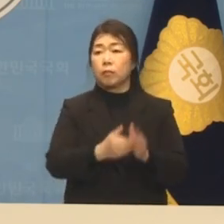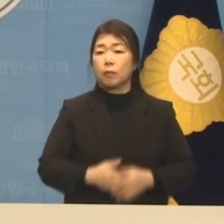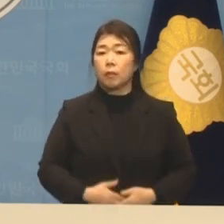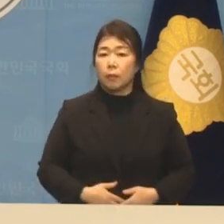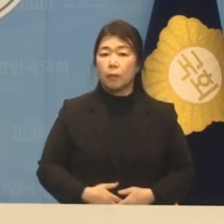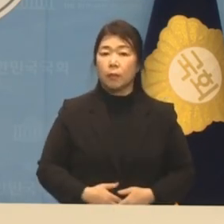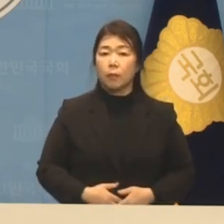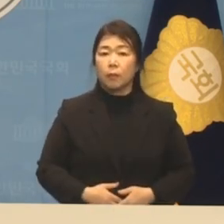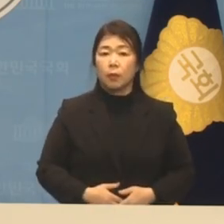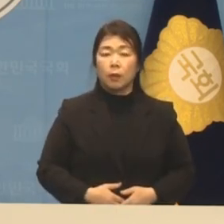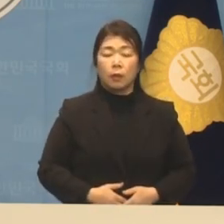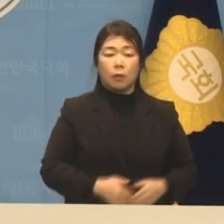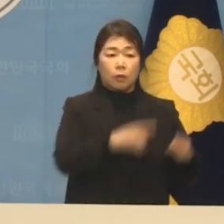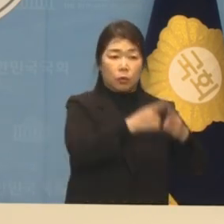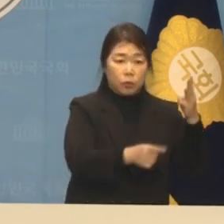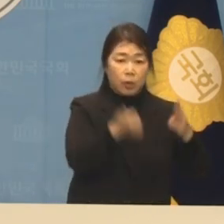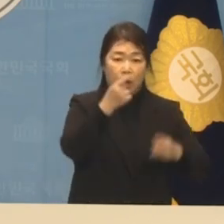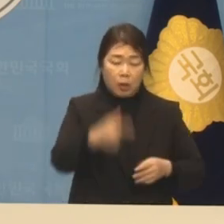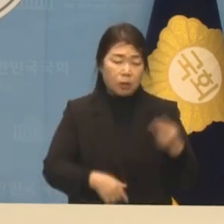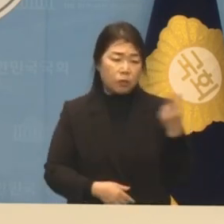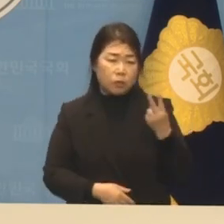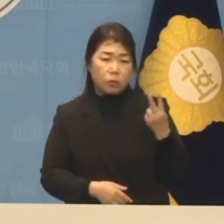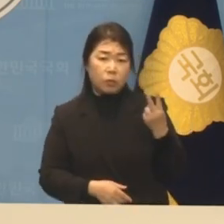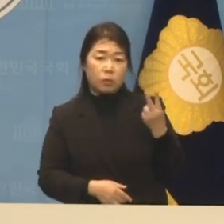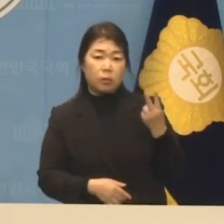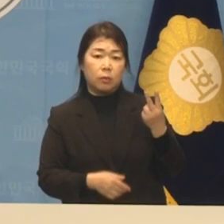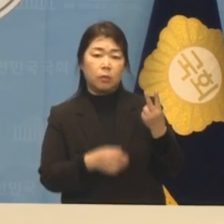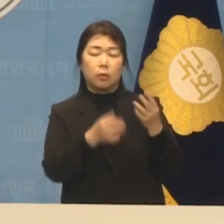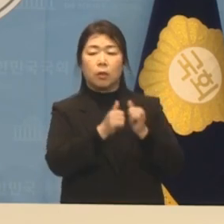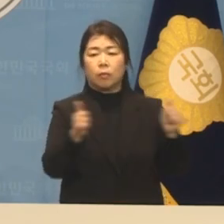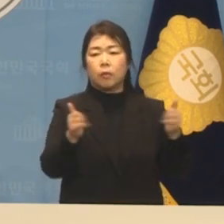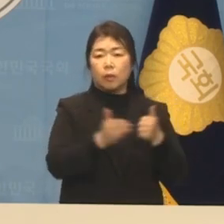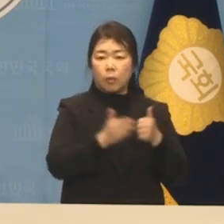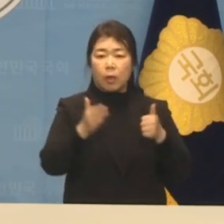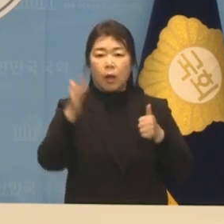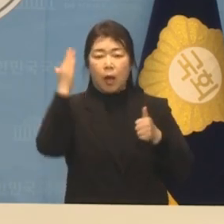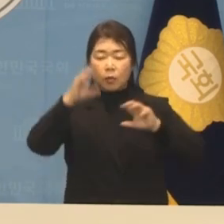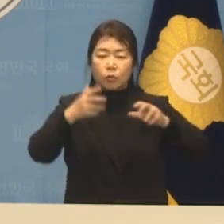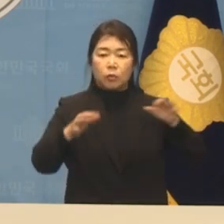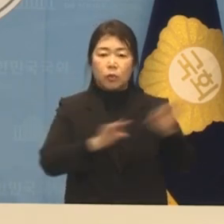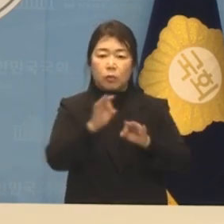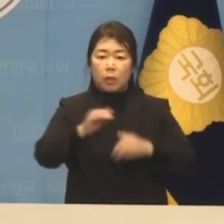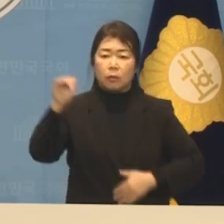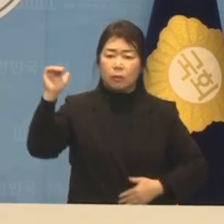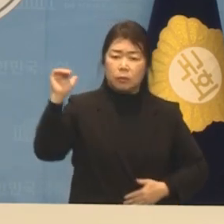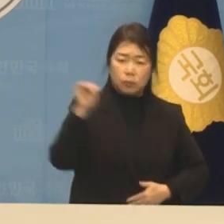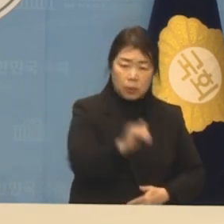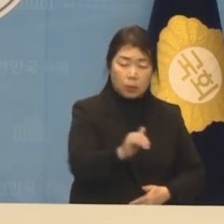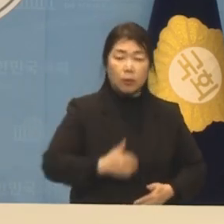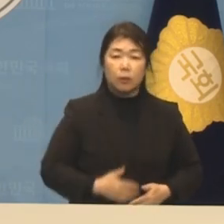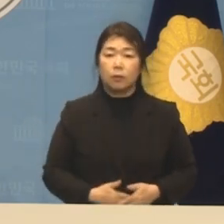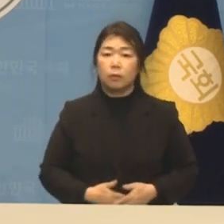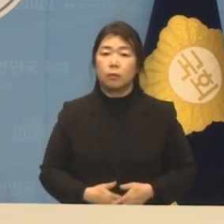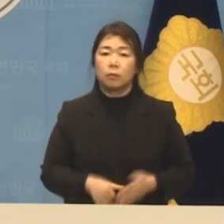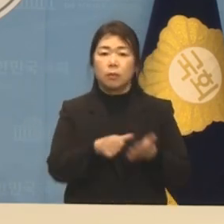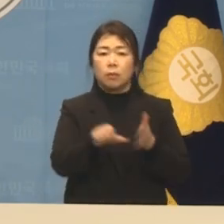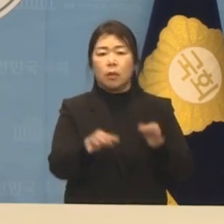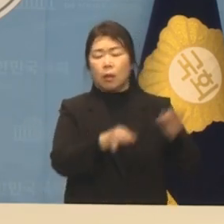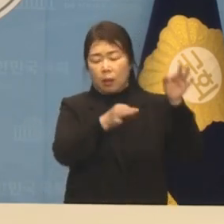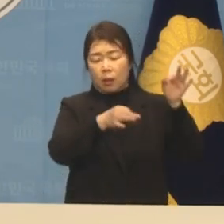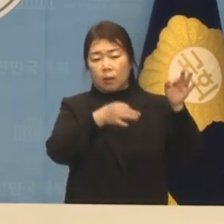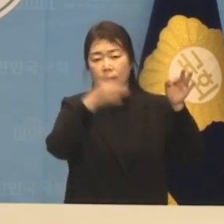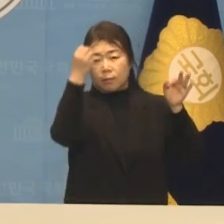윤석열 한동훈 정권치하의 한국 경제는 끝없이 곤두박질치고 고물거와 국민들은 민생 고통을